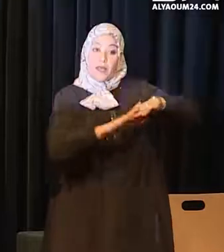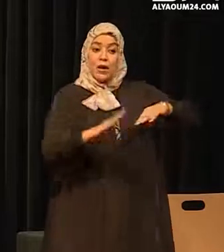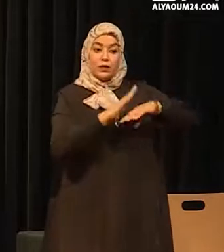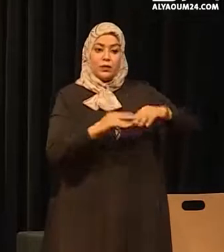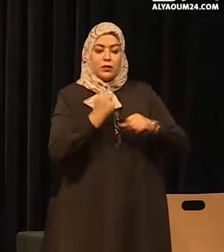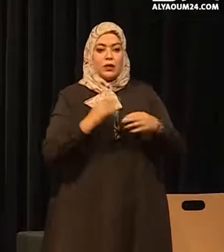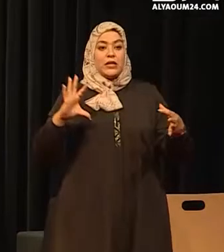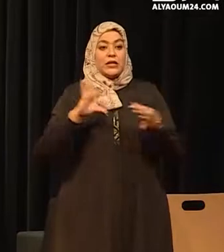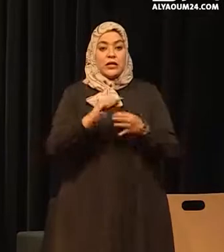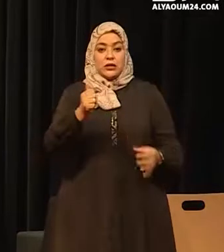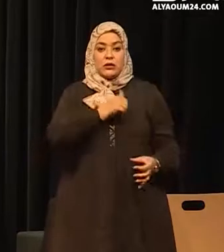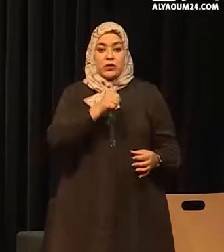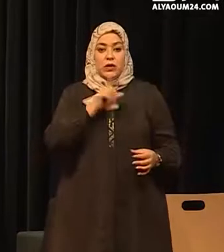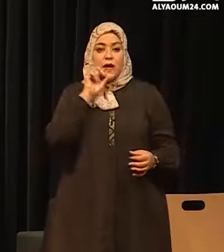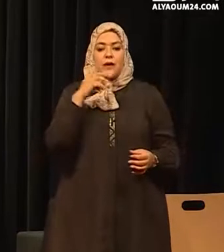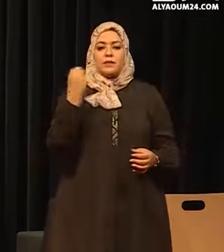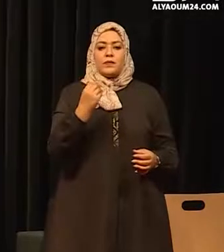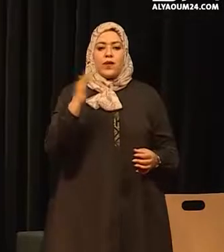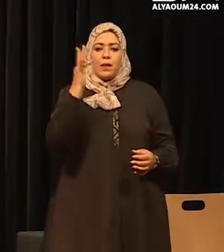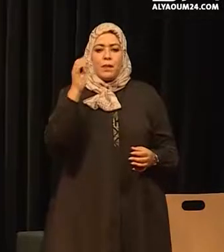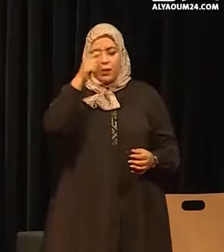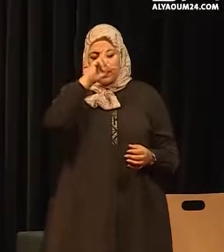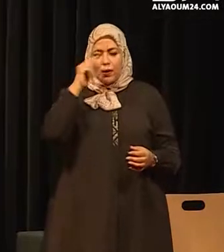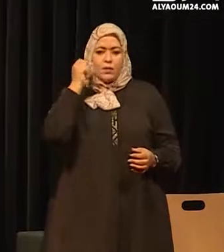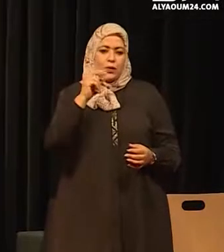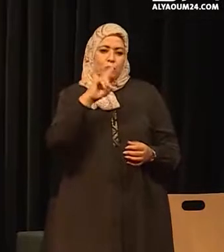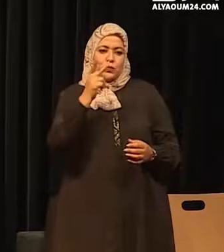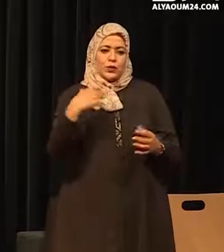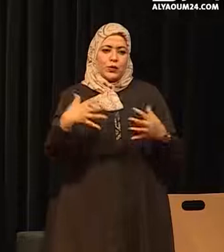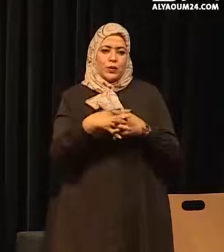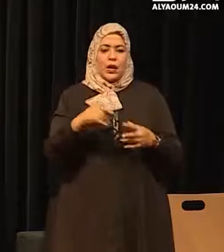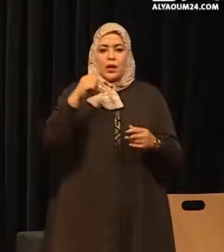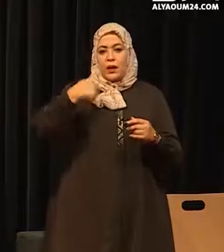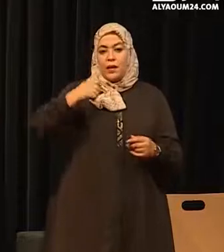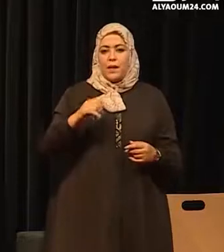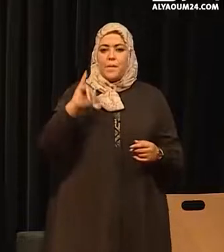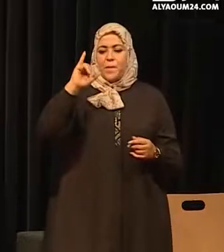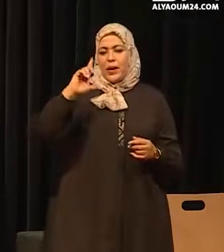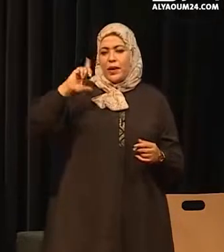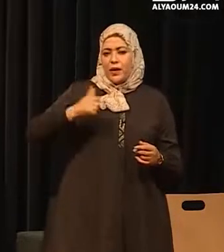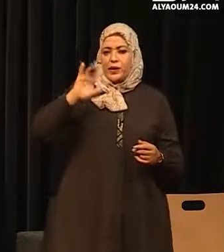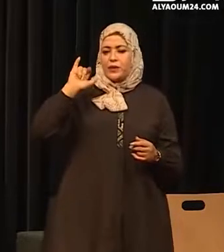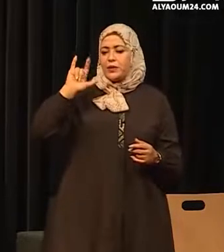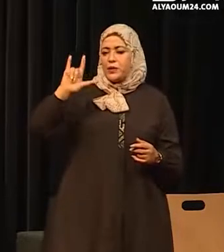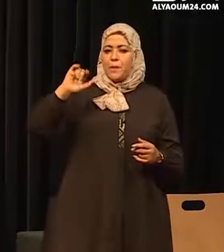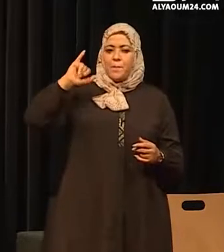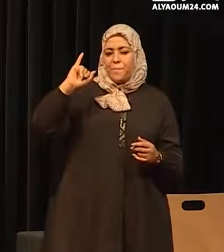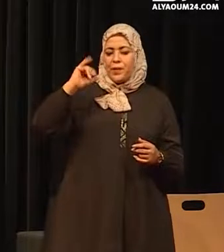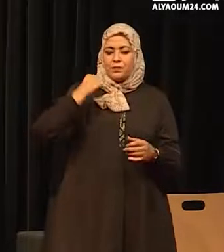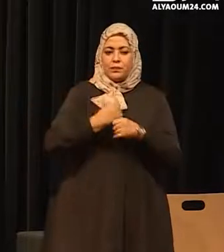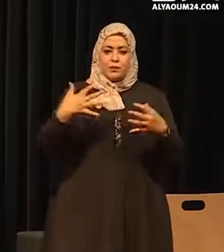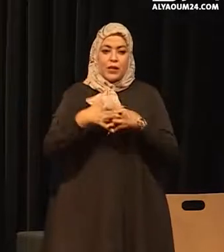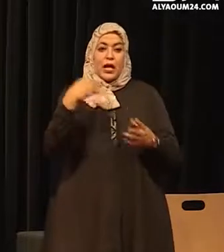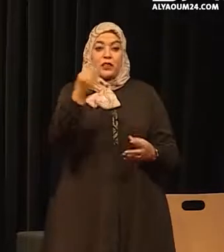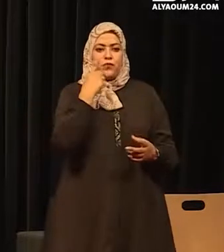وكذلك انخراط شخصي بساحب السمو الملكي الأمير الجليلة للمرئيسة المرسل الوطني لحقوق